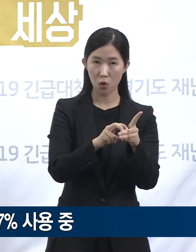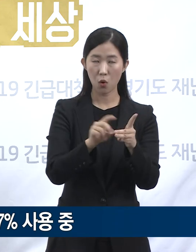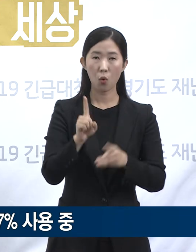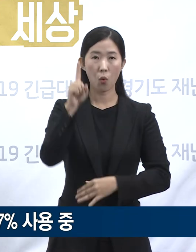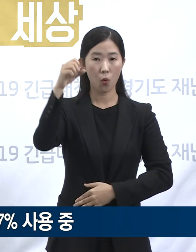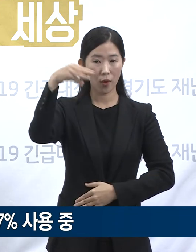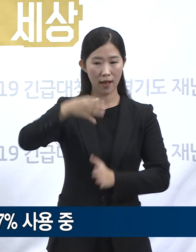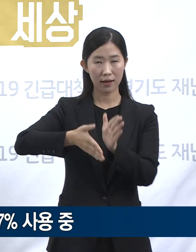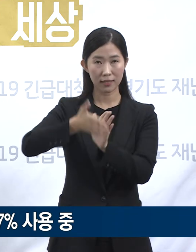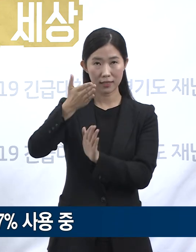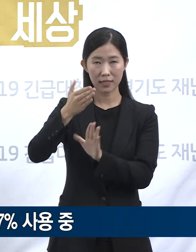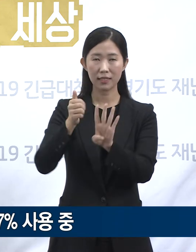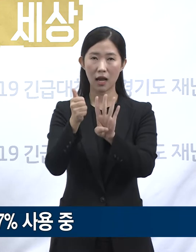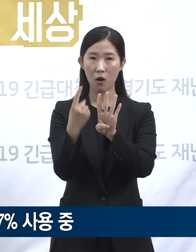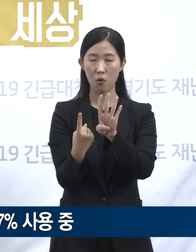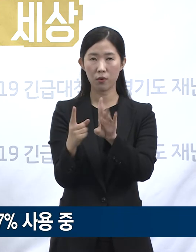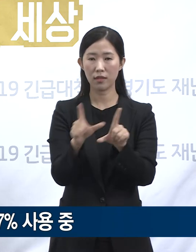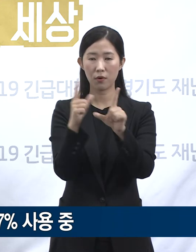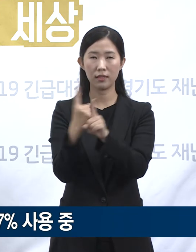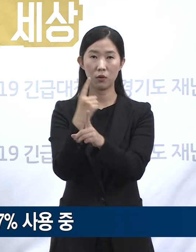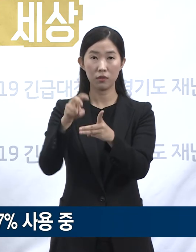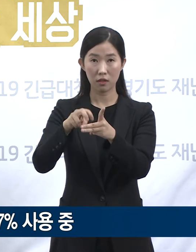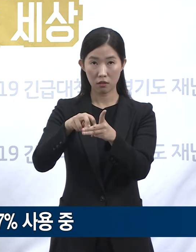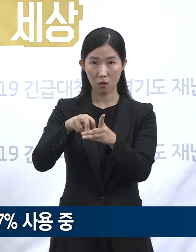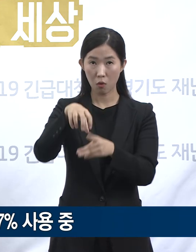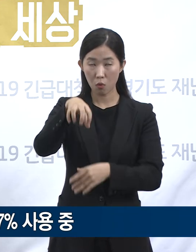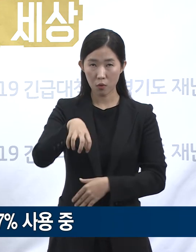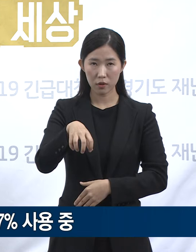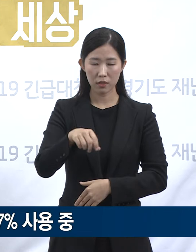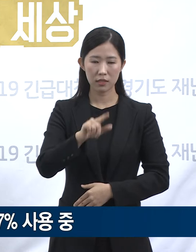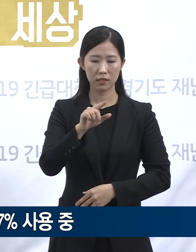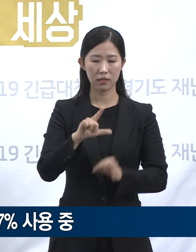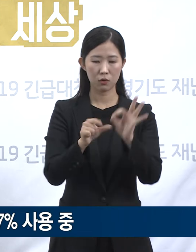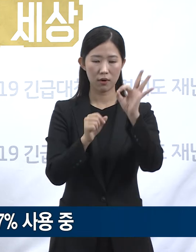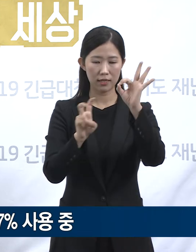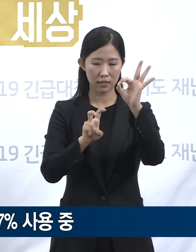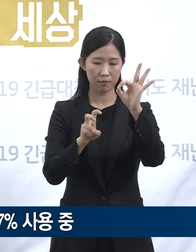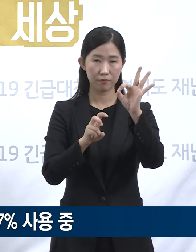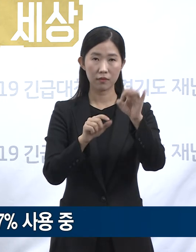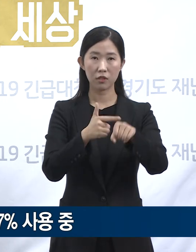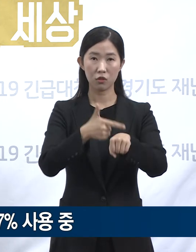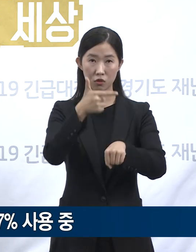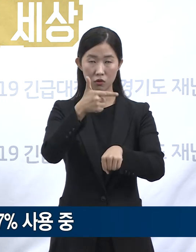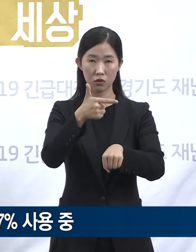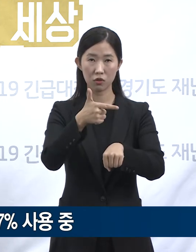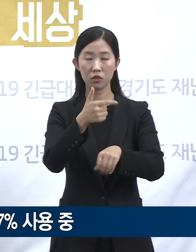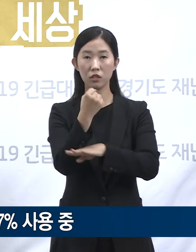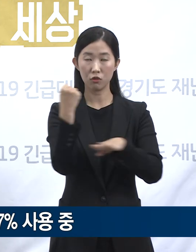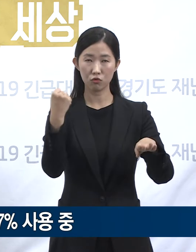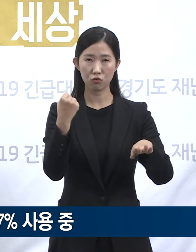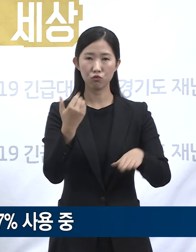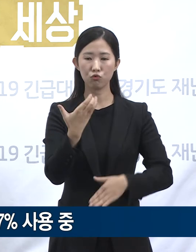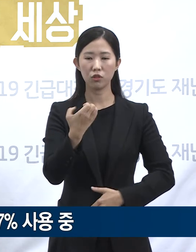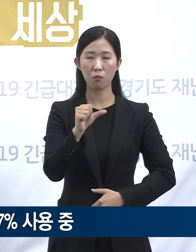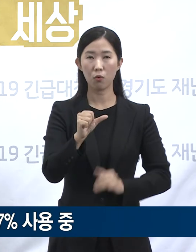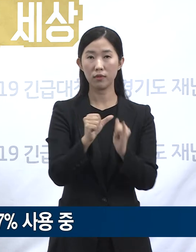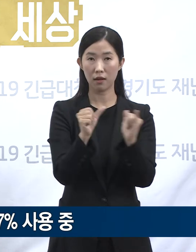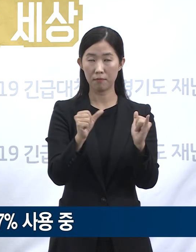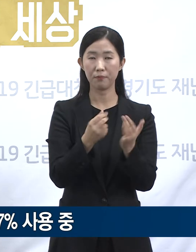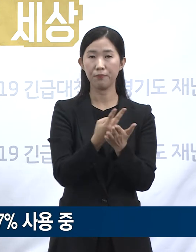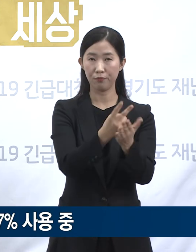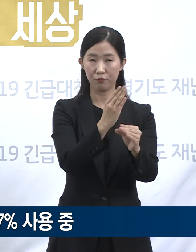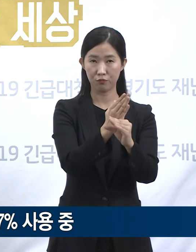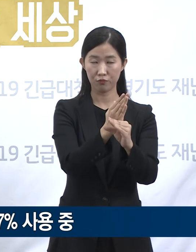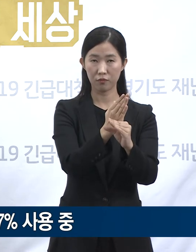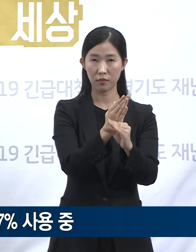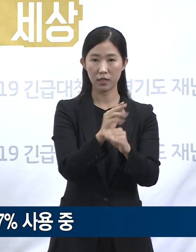제4호 생활치료센터에는 10월 20일 18시 기준으로 95명 입소 중입니다. 25.4%의 가동력을